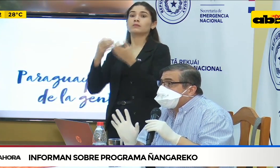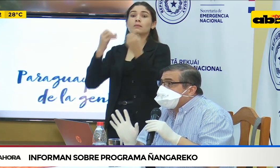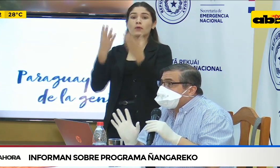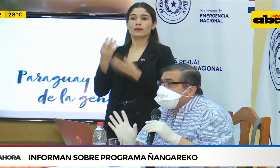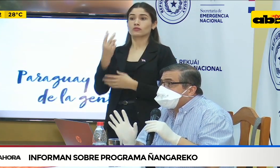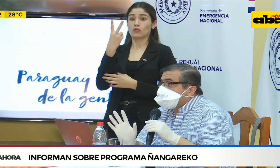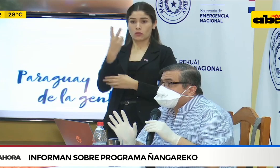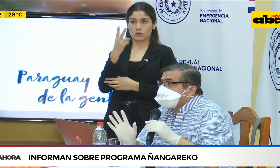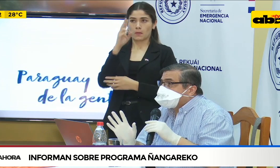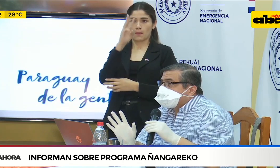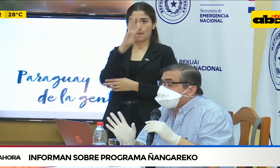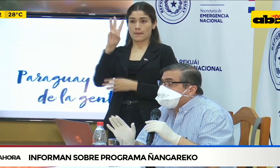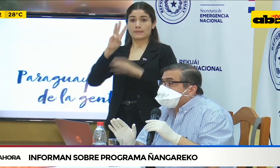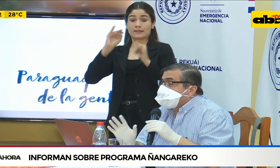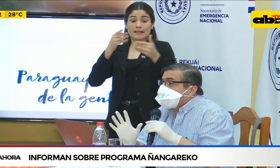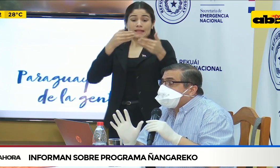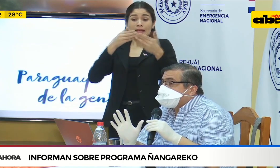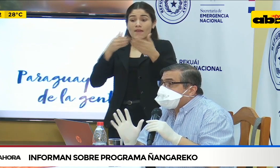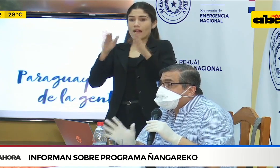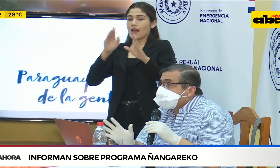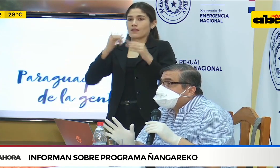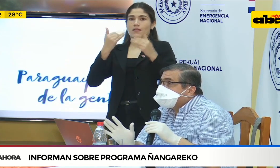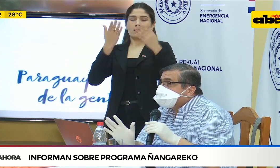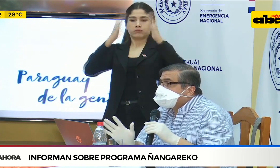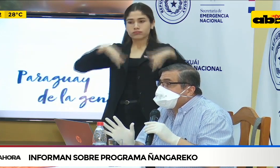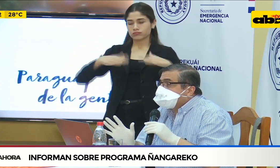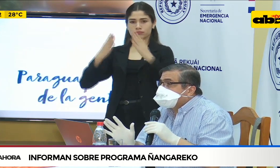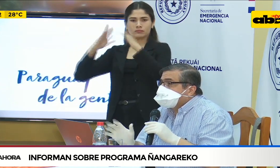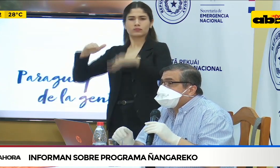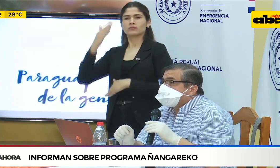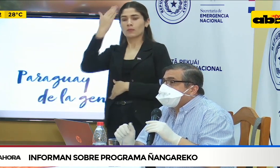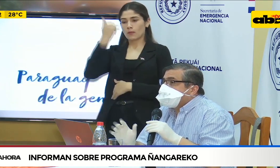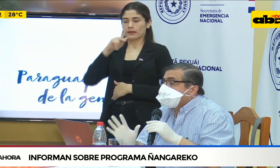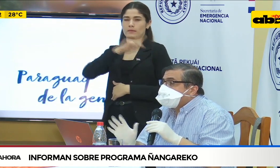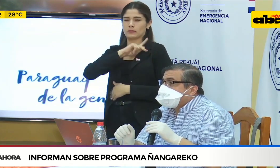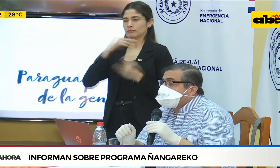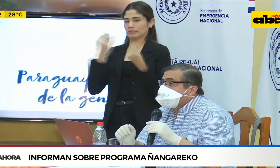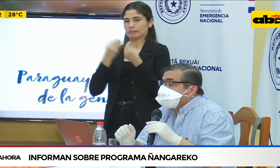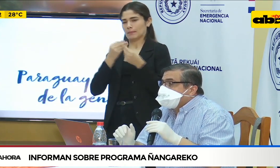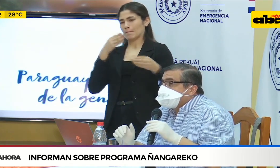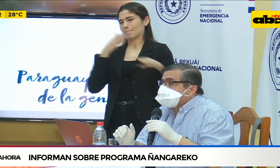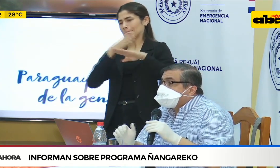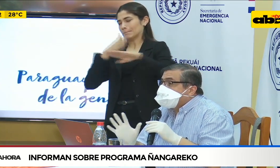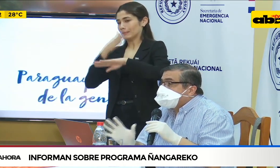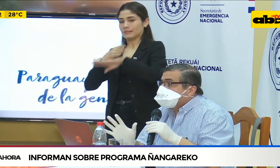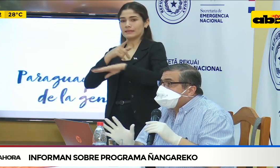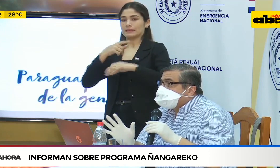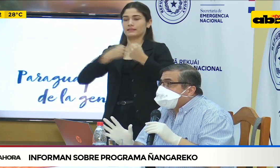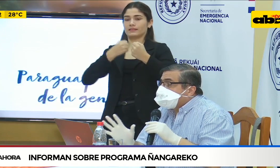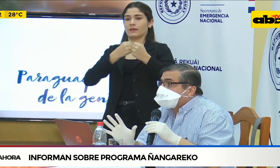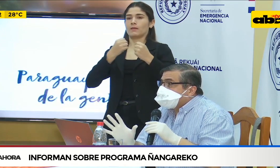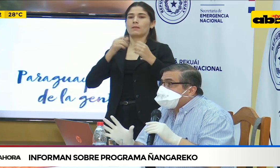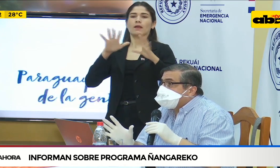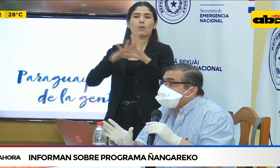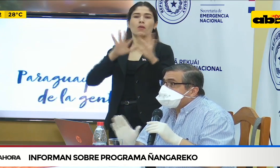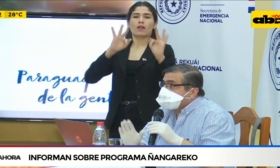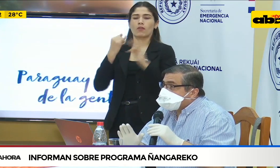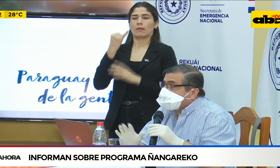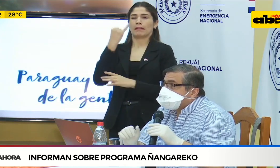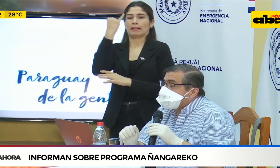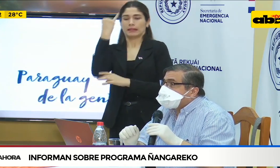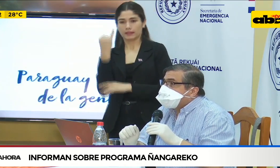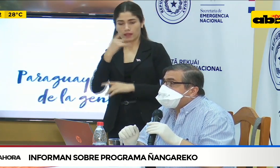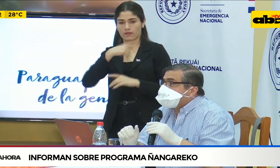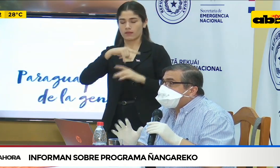fueron habilitadas por la Senat, la página institucional de la Senat y la página Transparencia Paraguay, que también fue otra